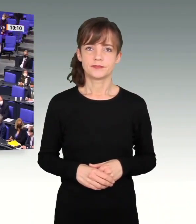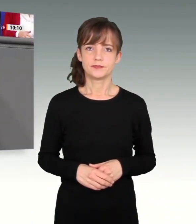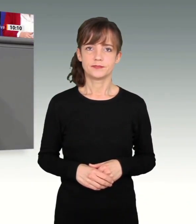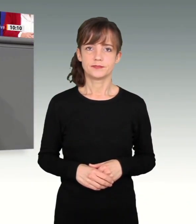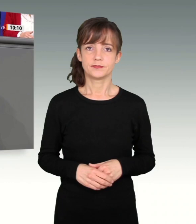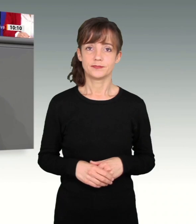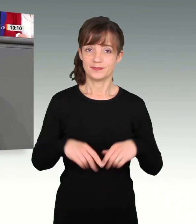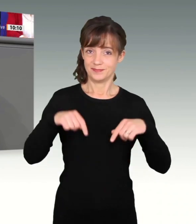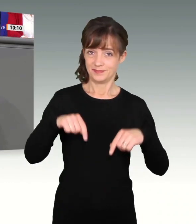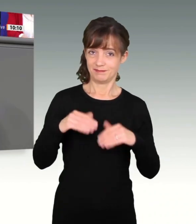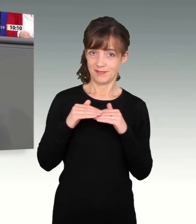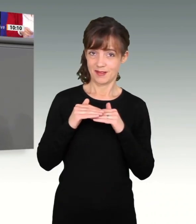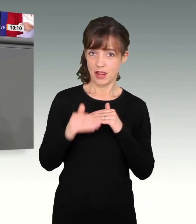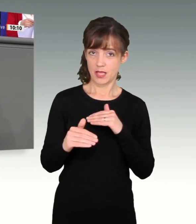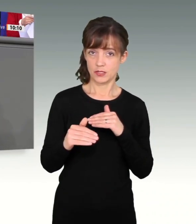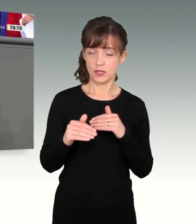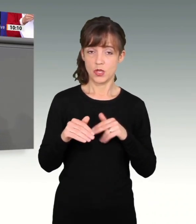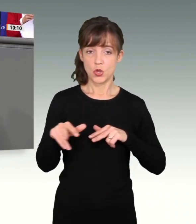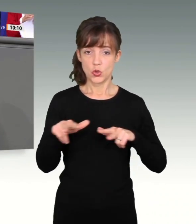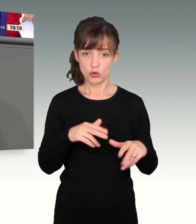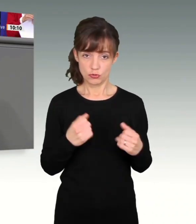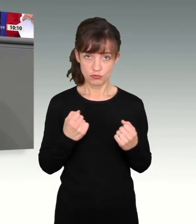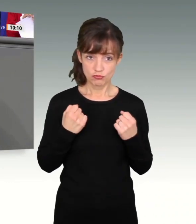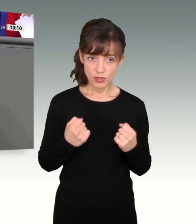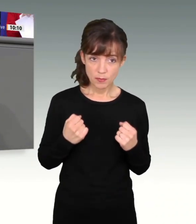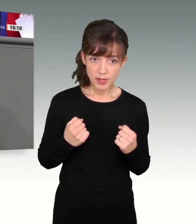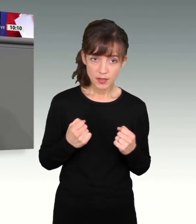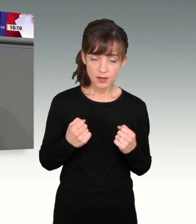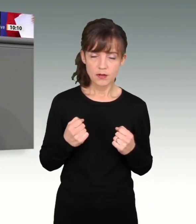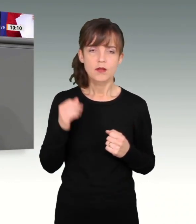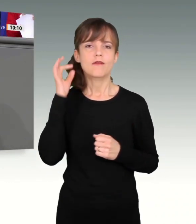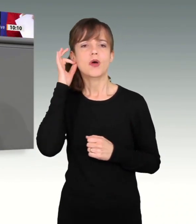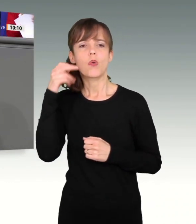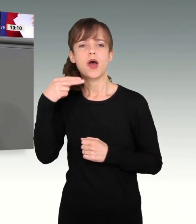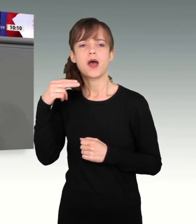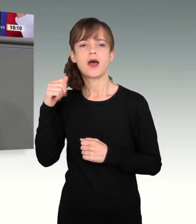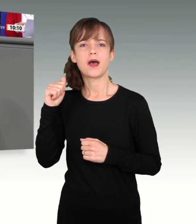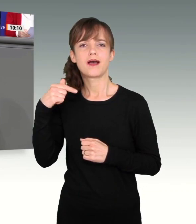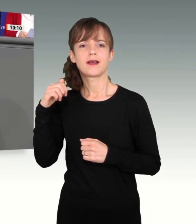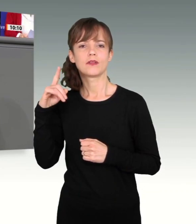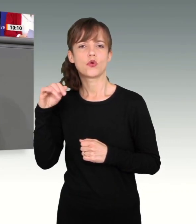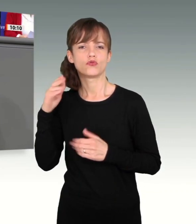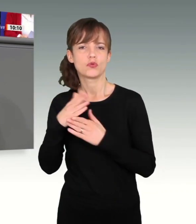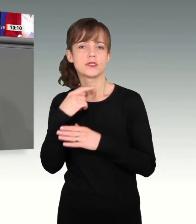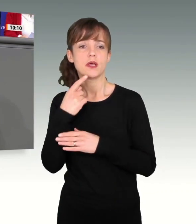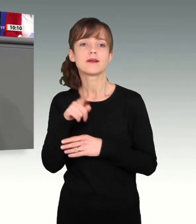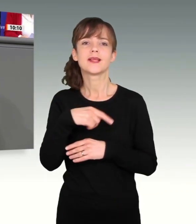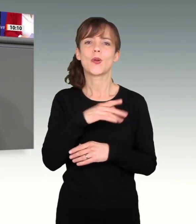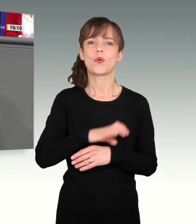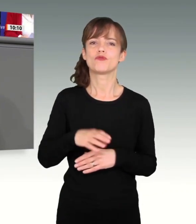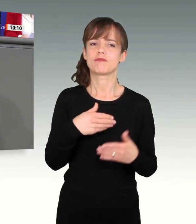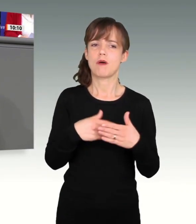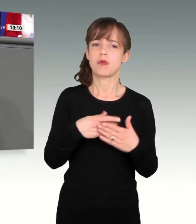Wenn unser Land ökonomisch stabil ist, Frau Hagedorn hat es gesagt, profondieren davon auch unsere europäischen Nachbarn,